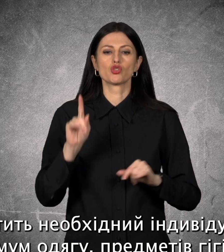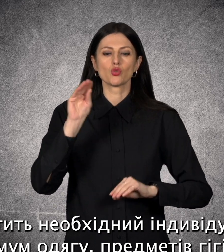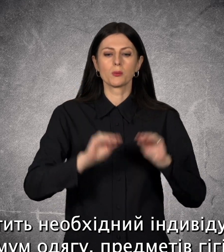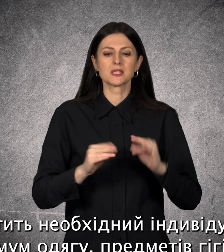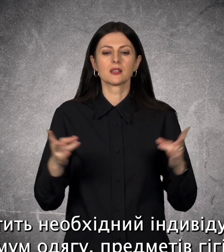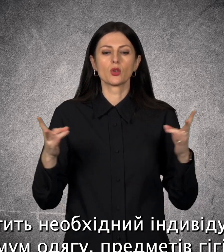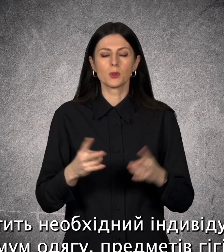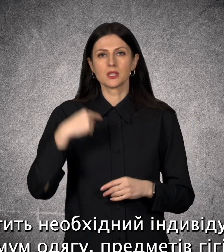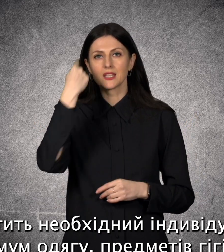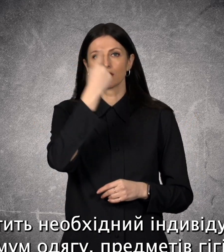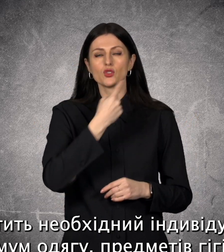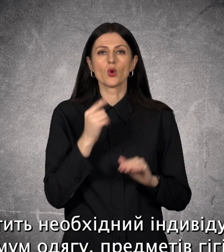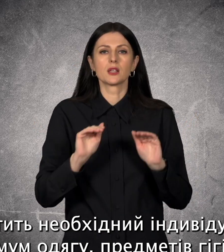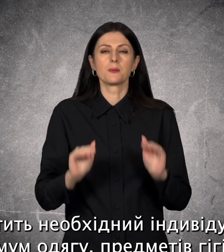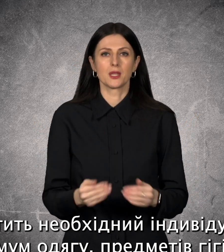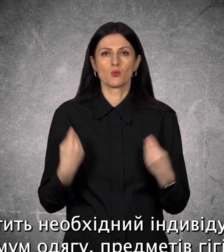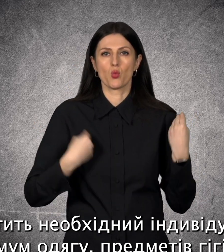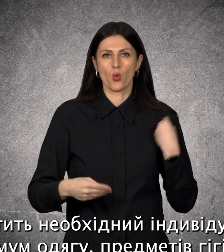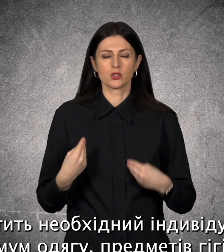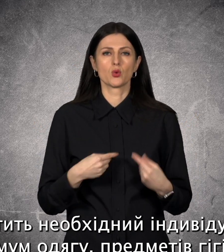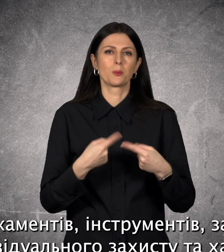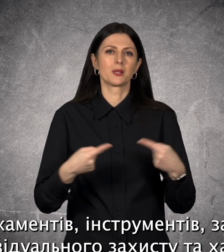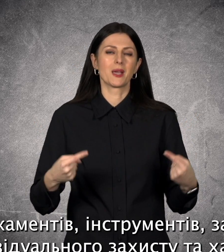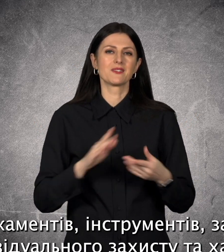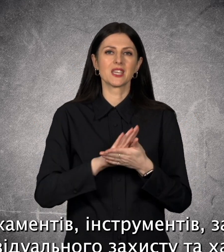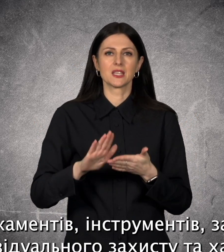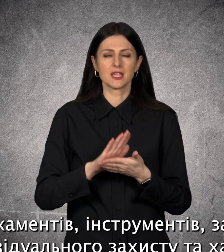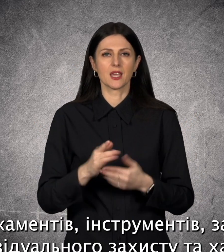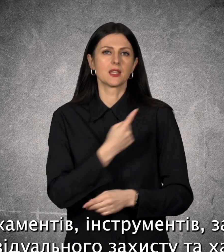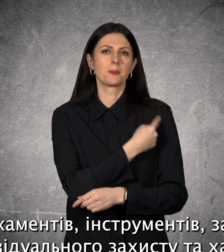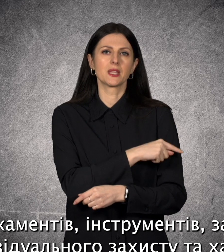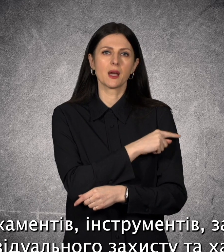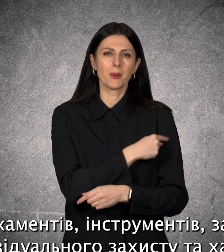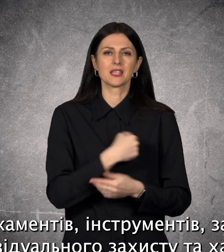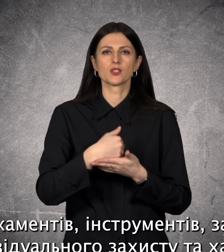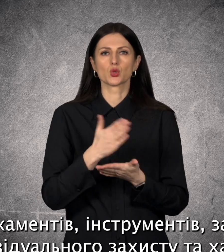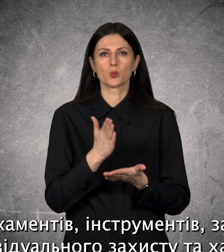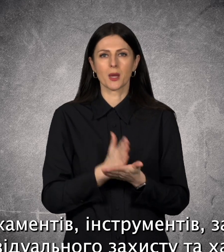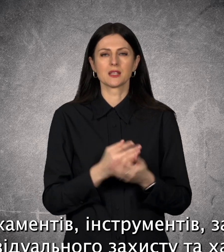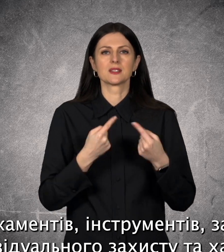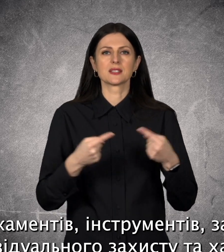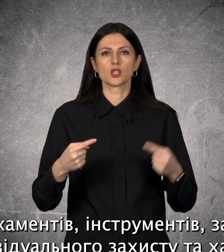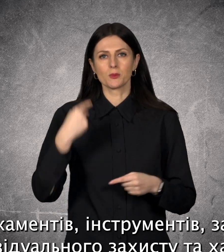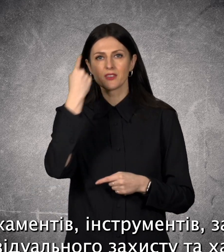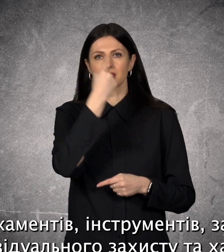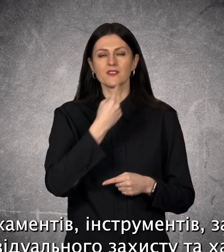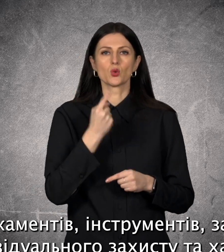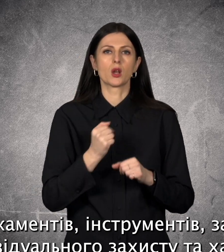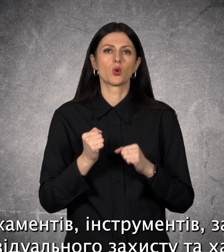індивідуальний мінімум одягу, предметів гігієни, медикаментів, інструментів, засобів індивідуального захисту та харчів.